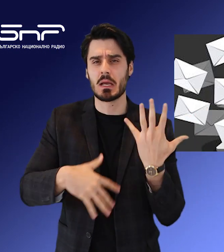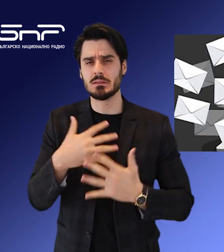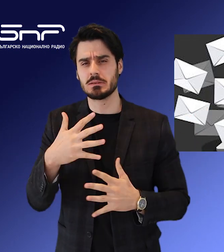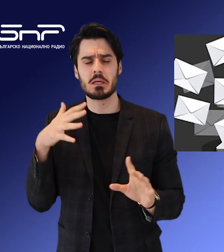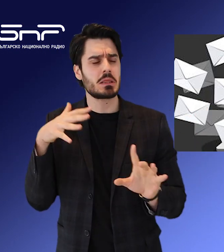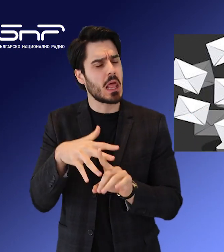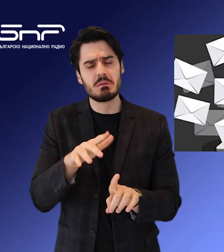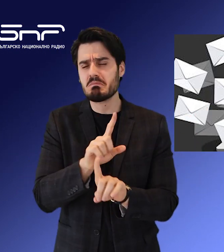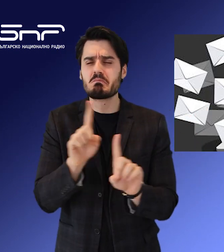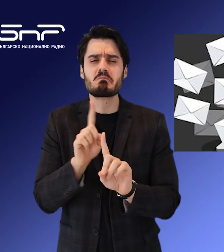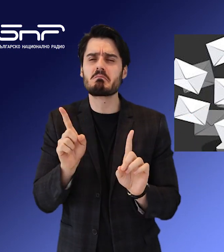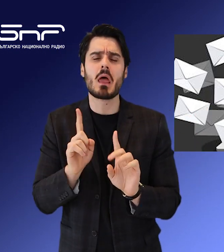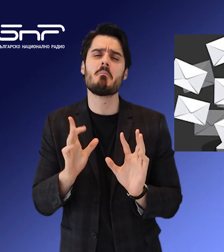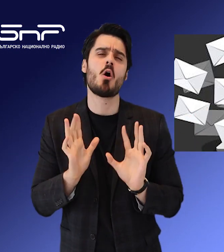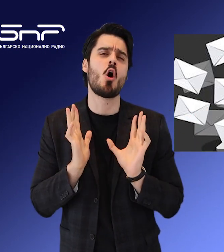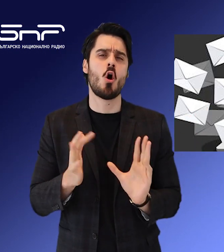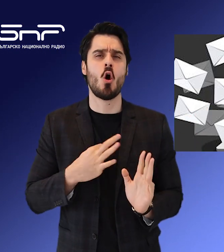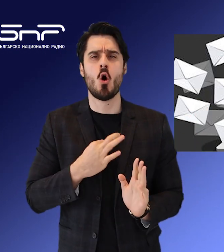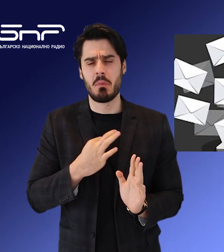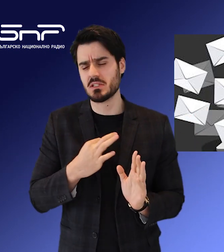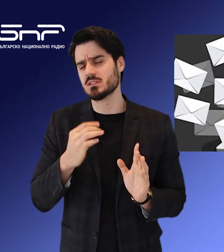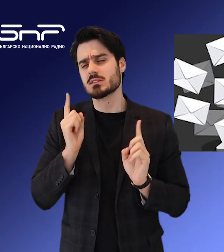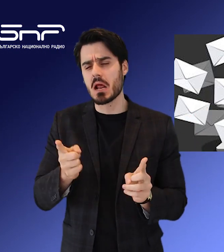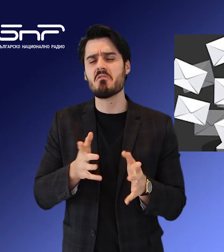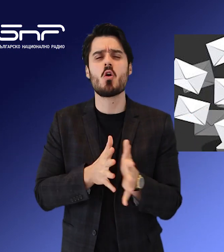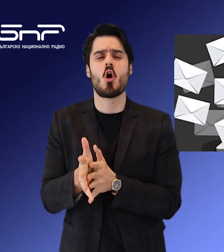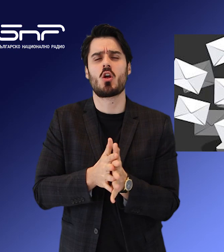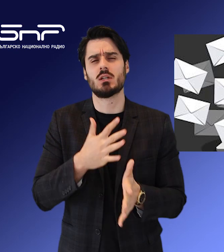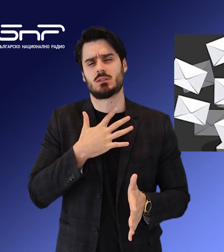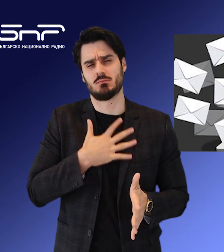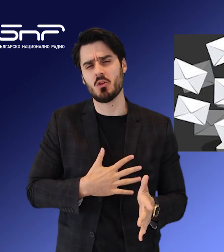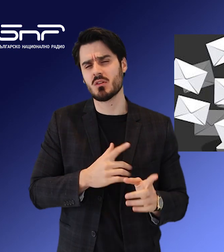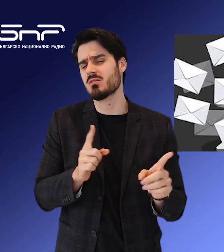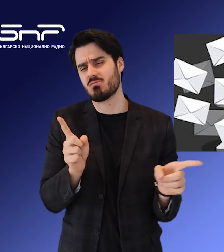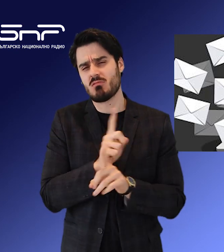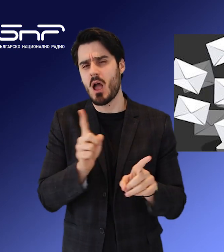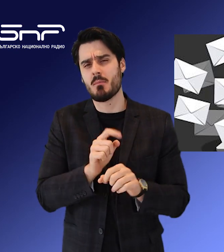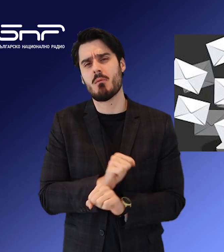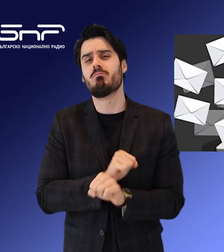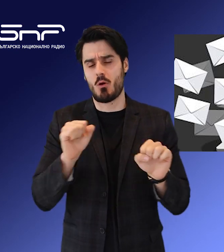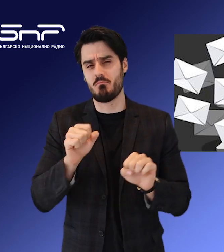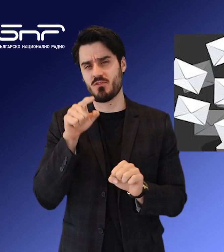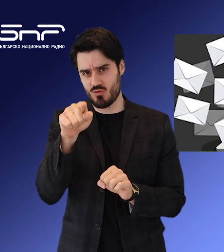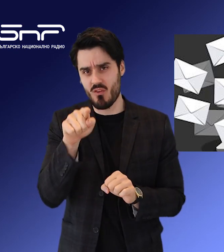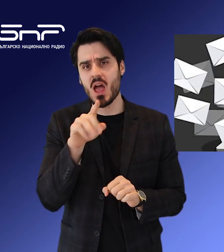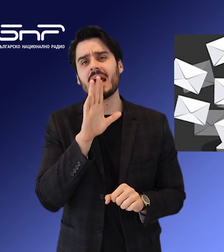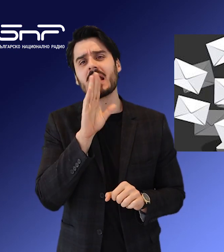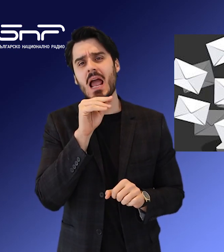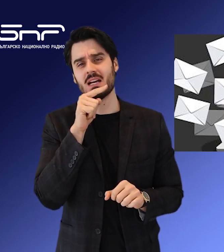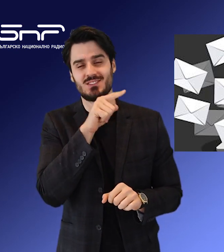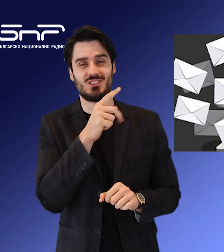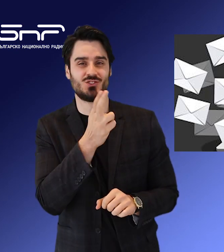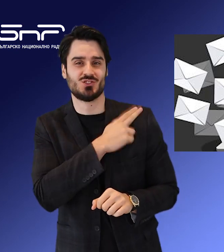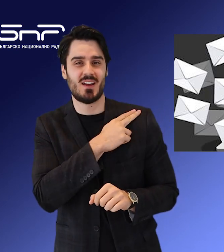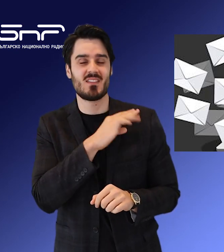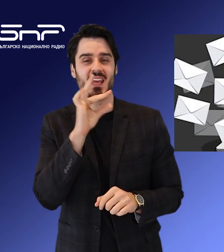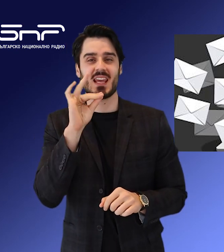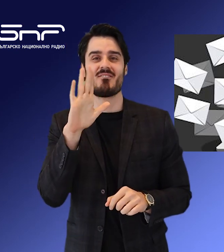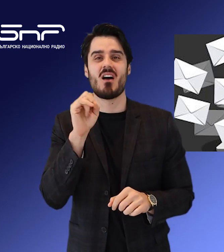няма реална опасност и хората трябва да бъдат спокойни. Това Иван Демерджиев объяви след среща с членовете на Централната избирателна